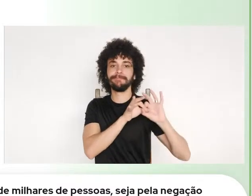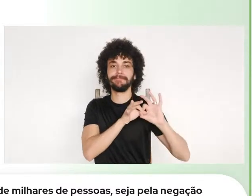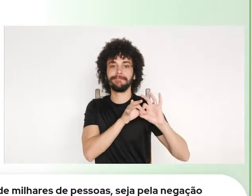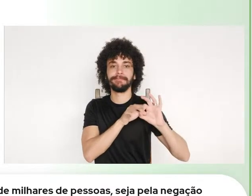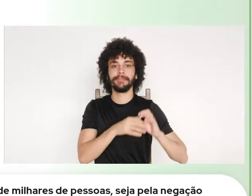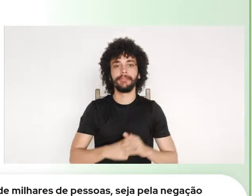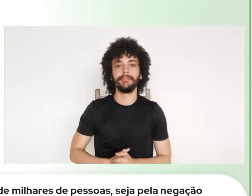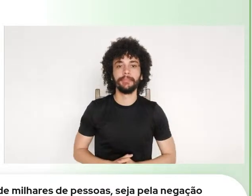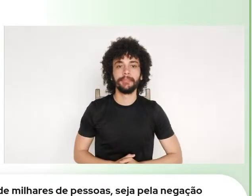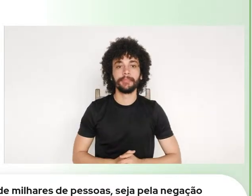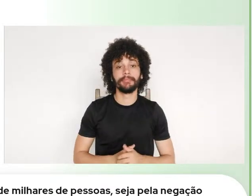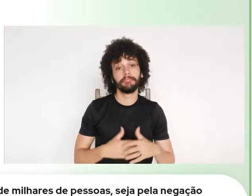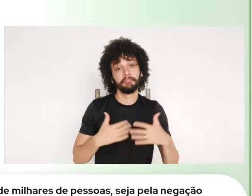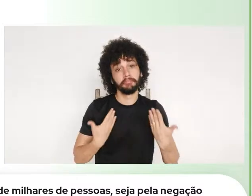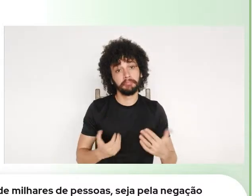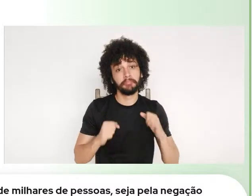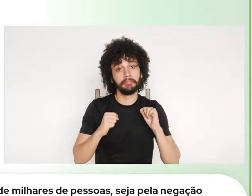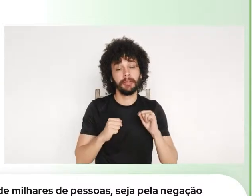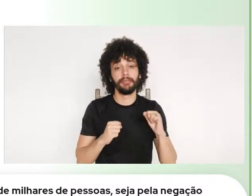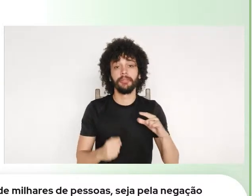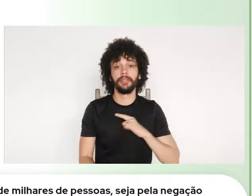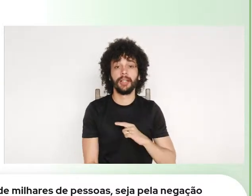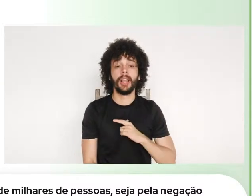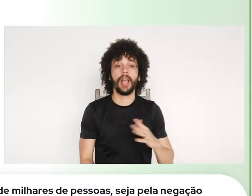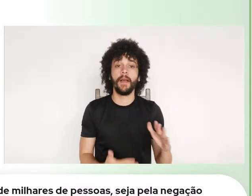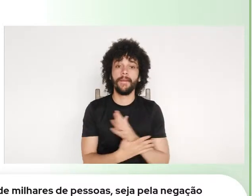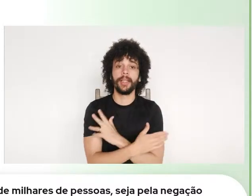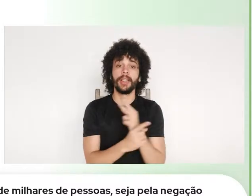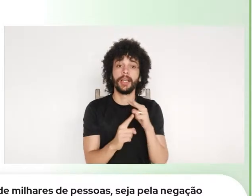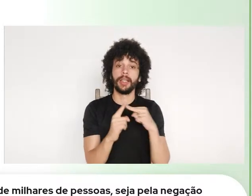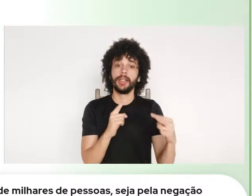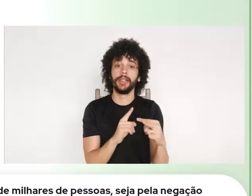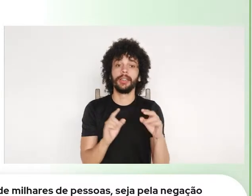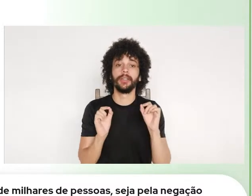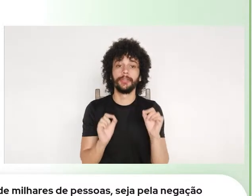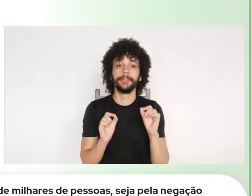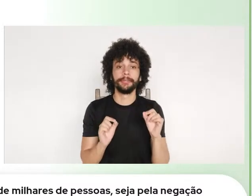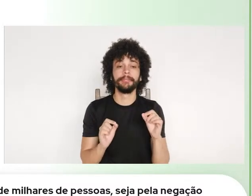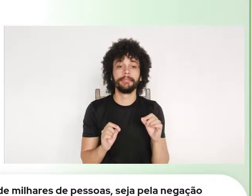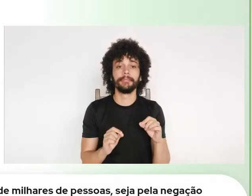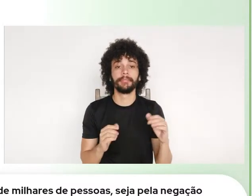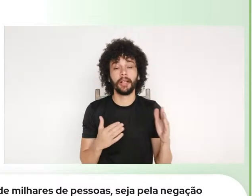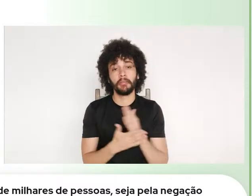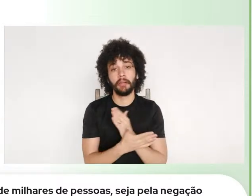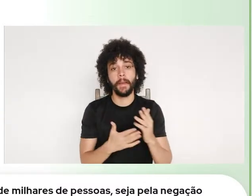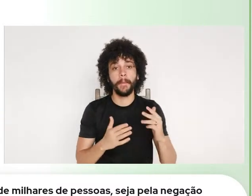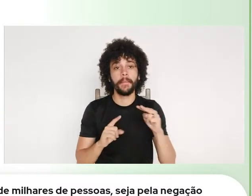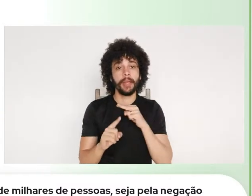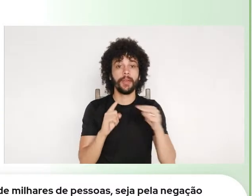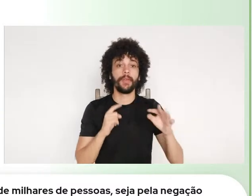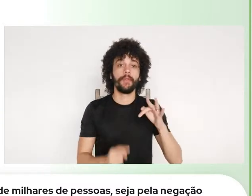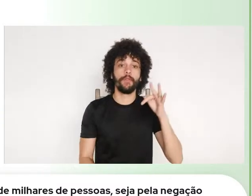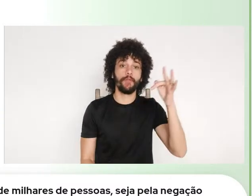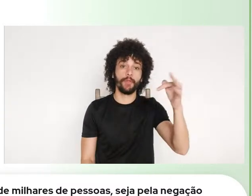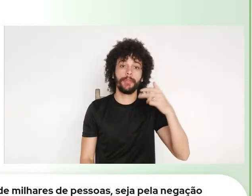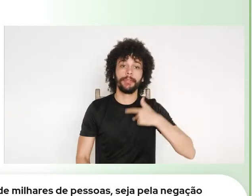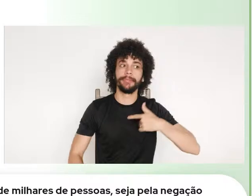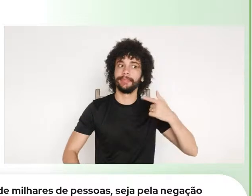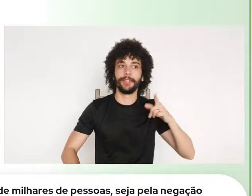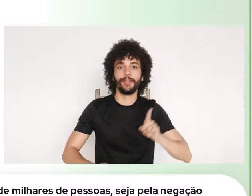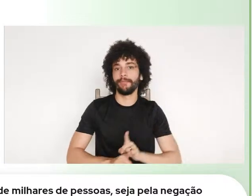que passar por essas perspectivas de futuro, são perspectivas de futuro antagônicas,